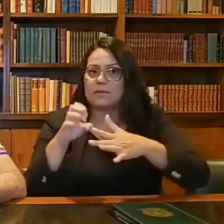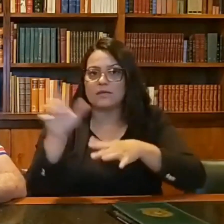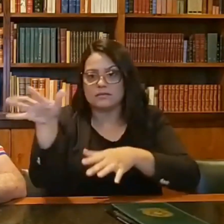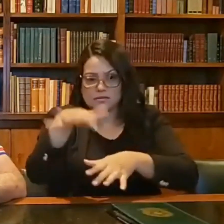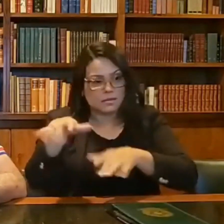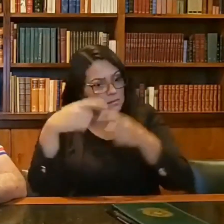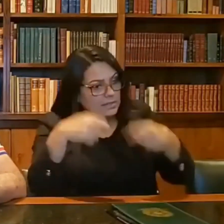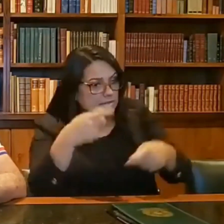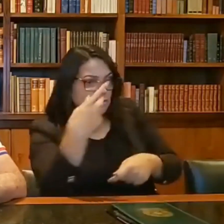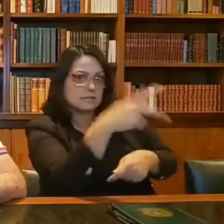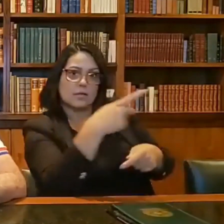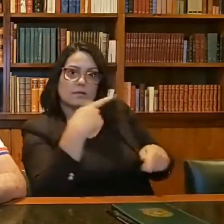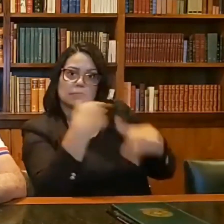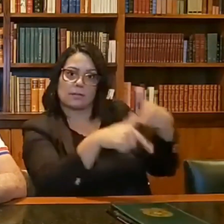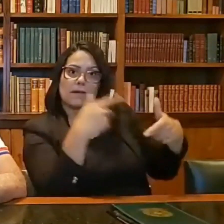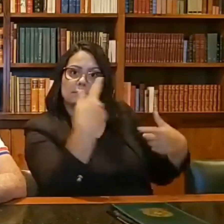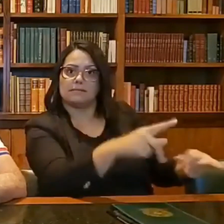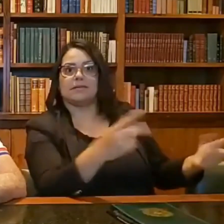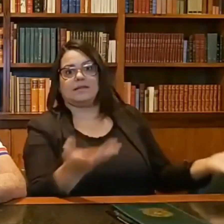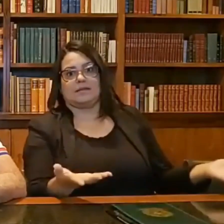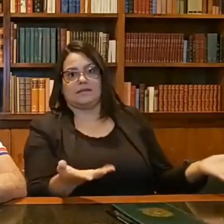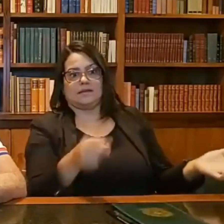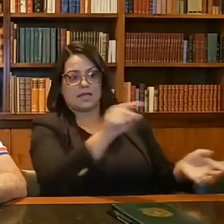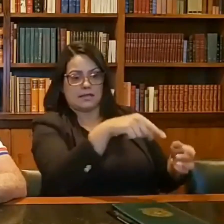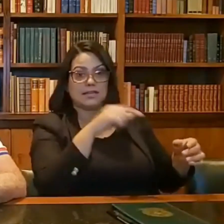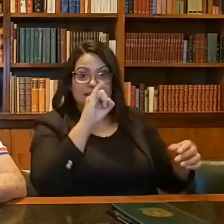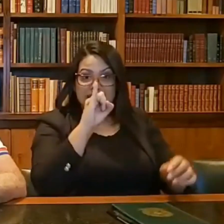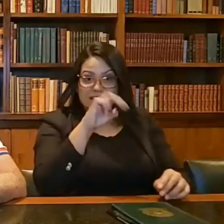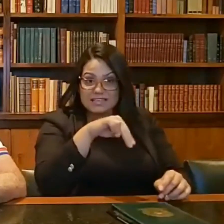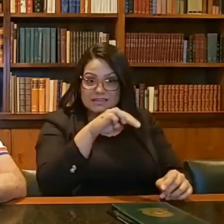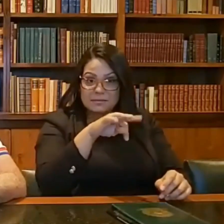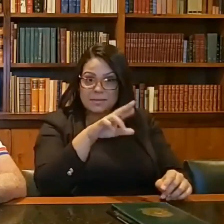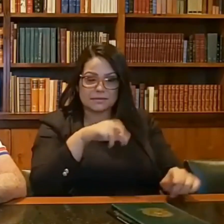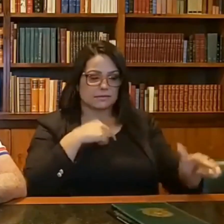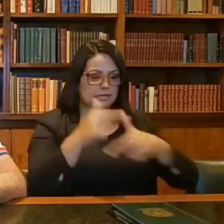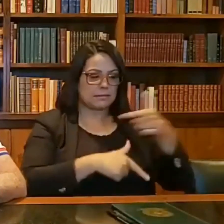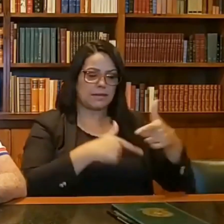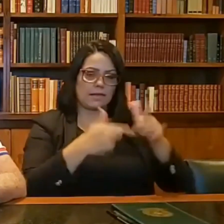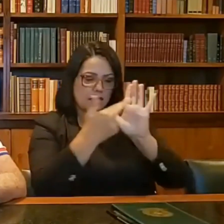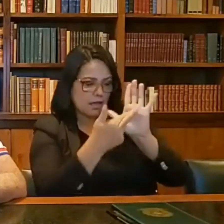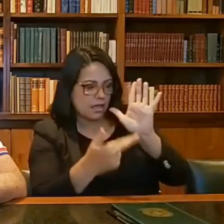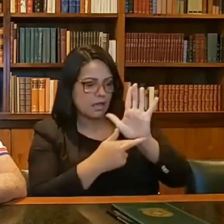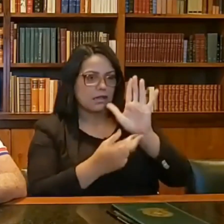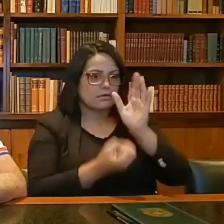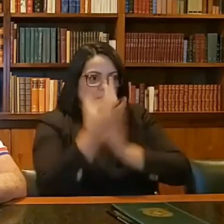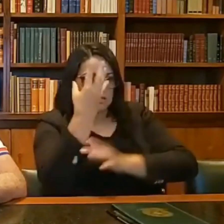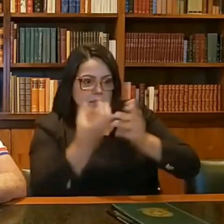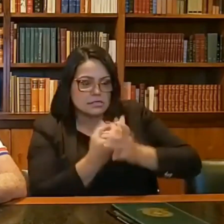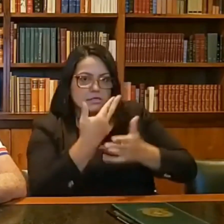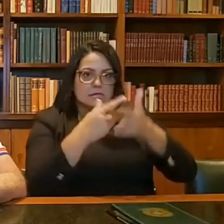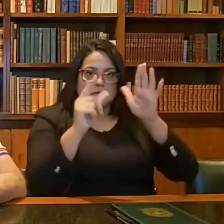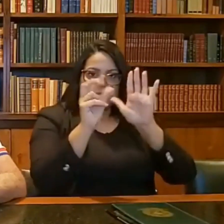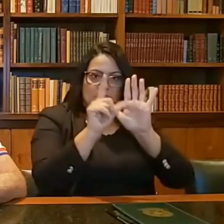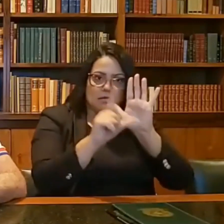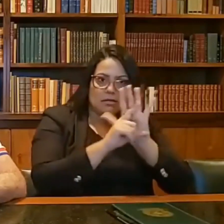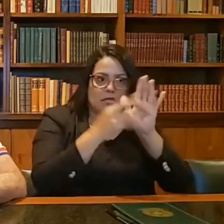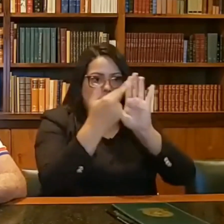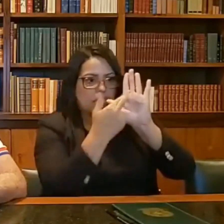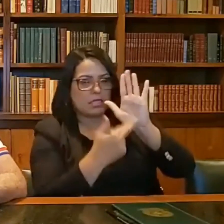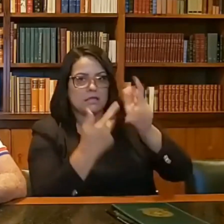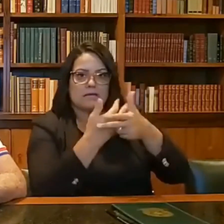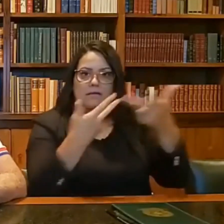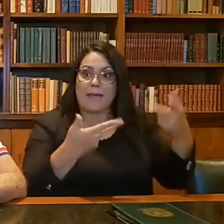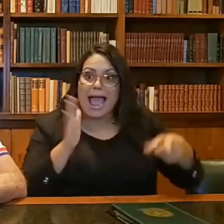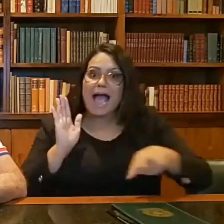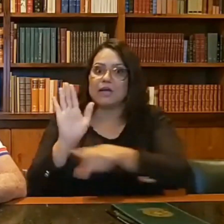trabalho, para que o Inmetro trabalhe ajudando essas pessoas e não criando normas, regras ou